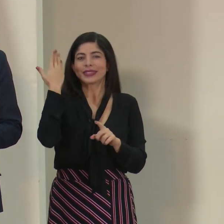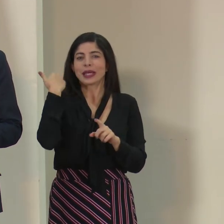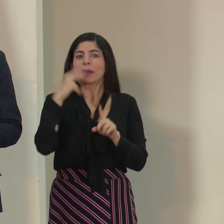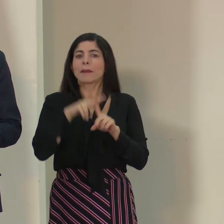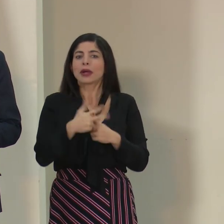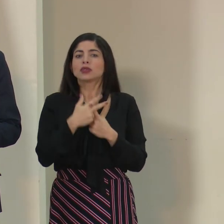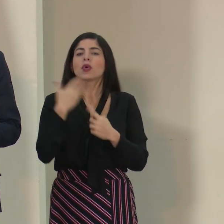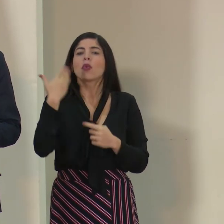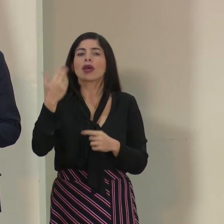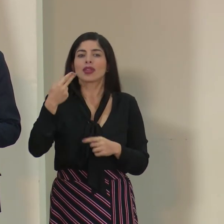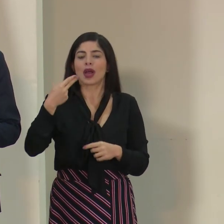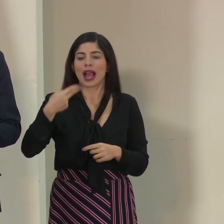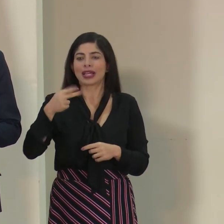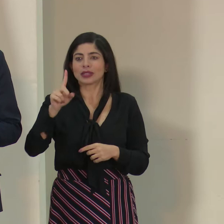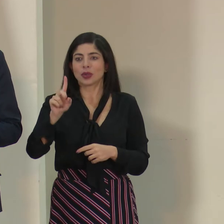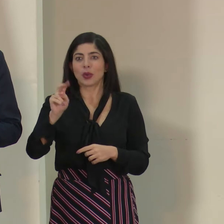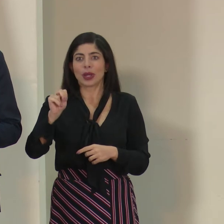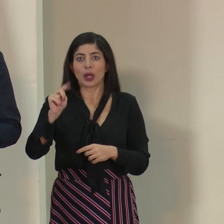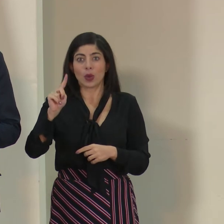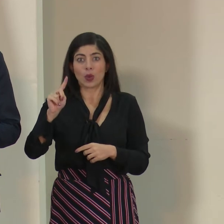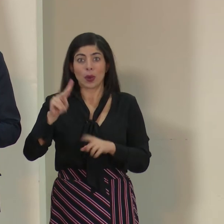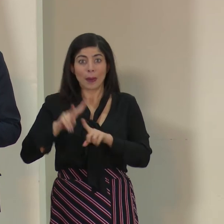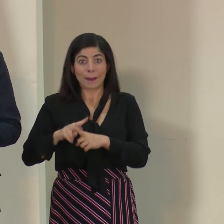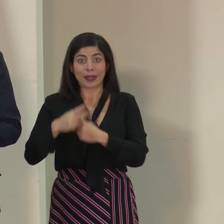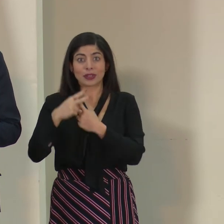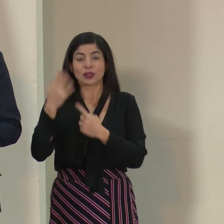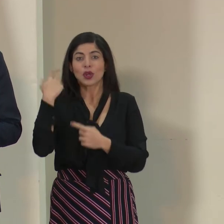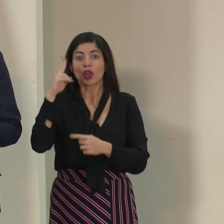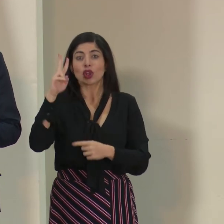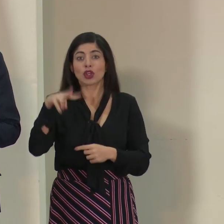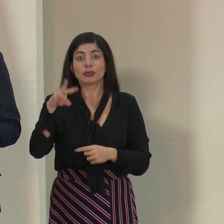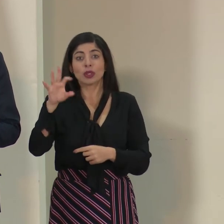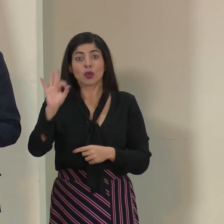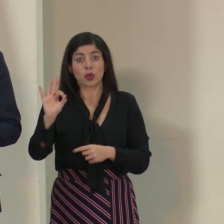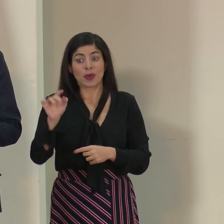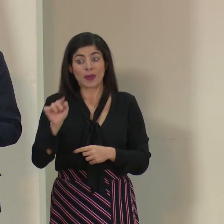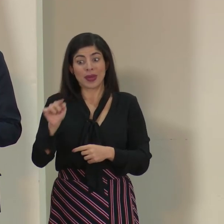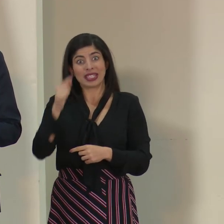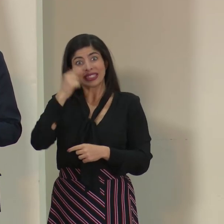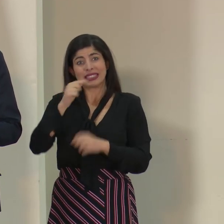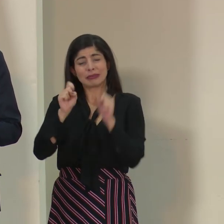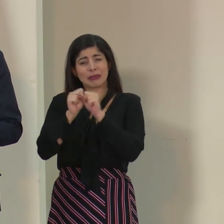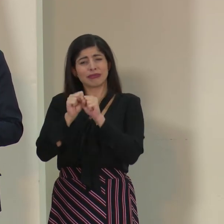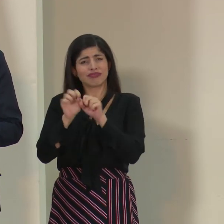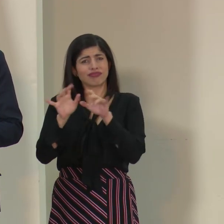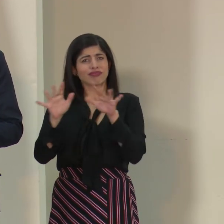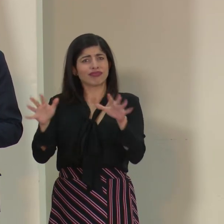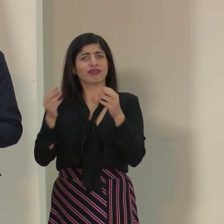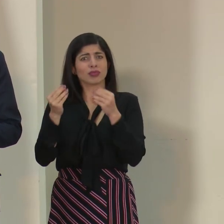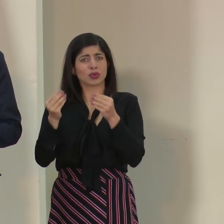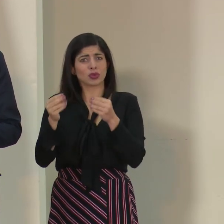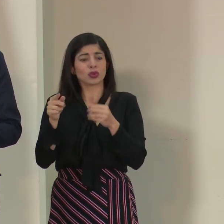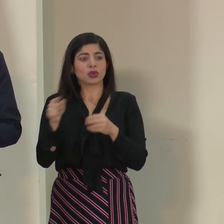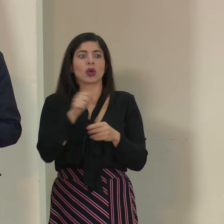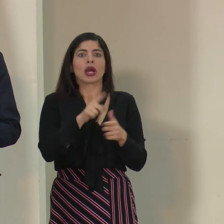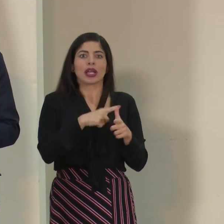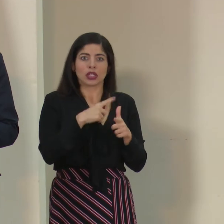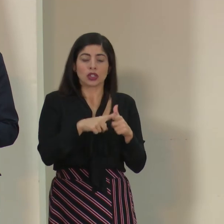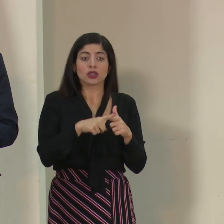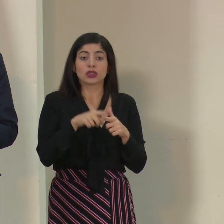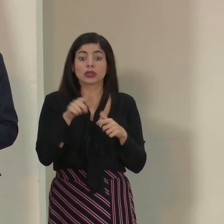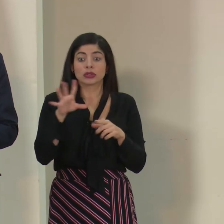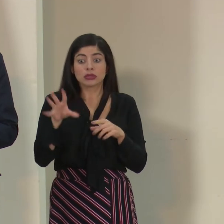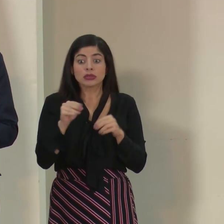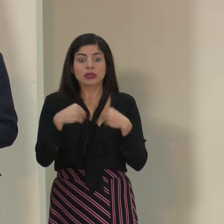AH1N1 en el 2009, que fue la influenza pandémica, y eso nos ha permitido